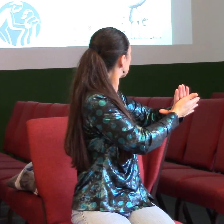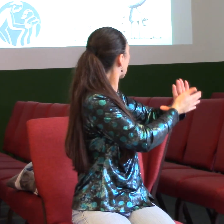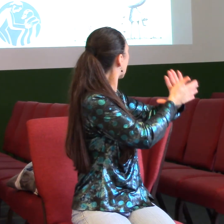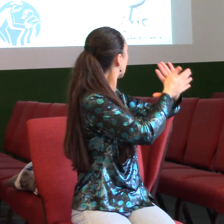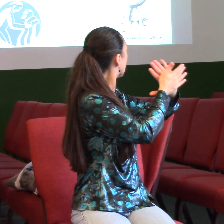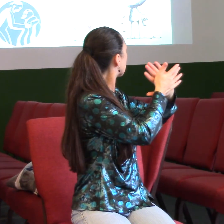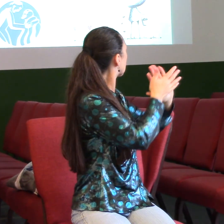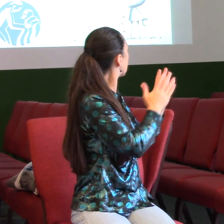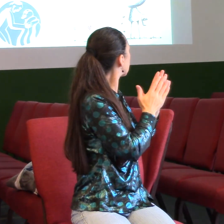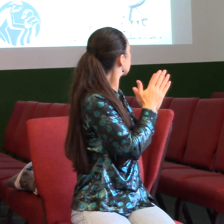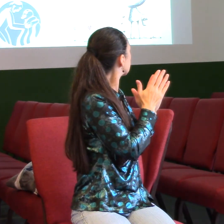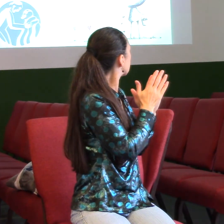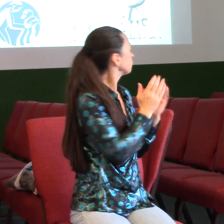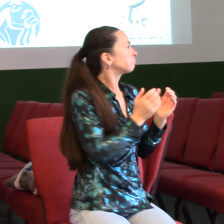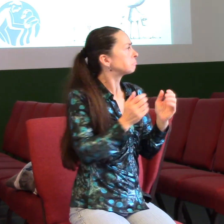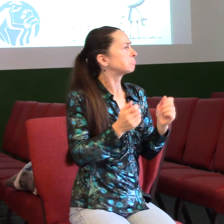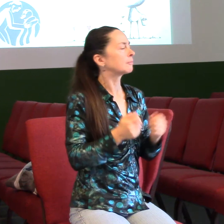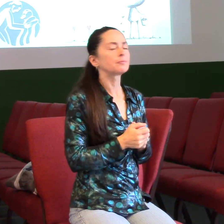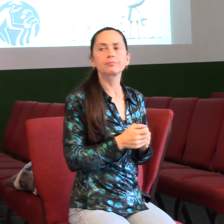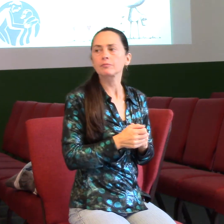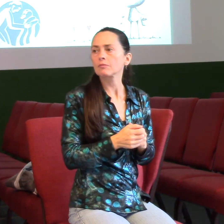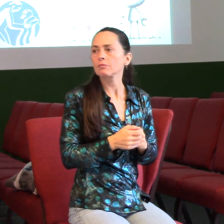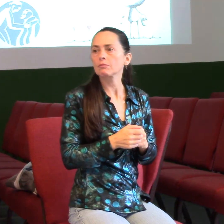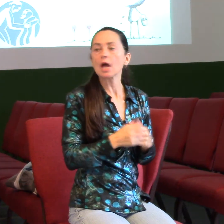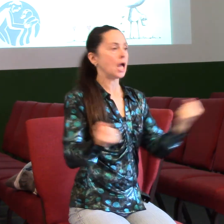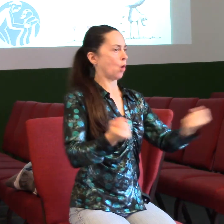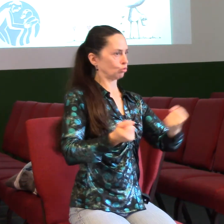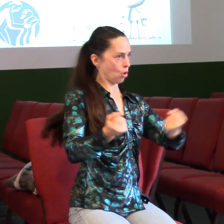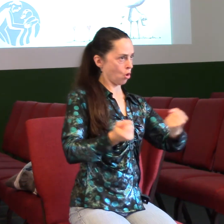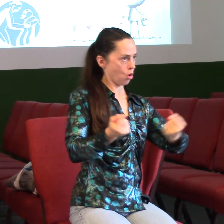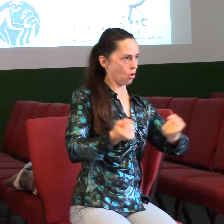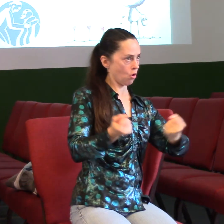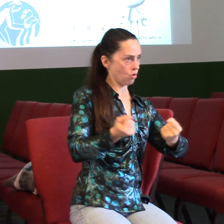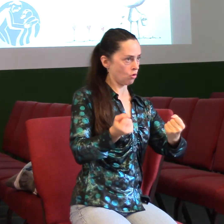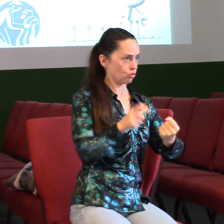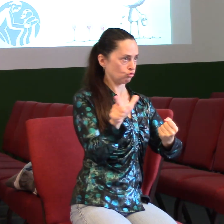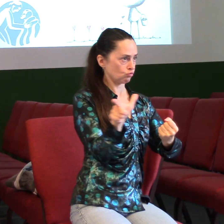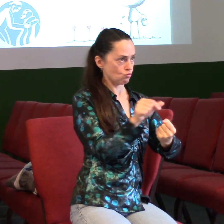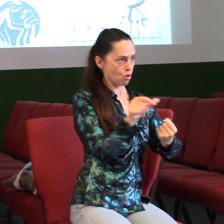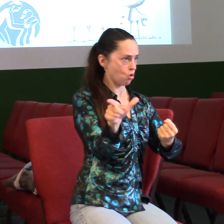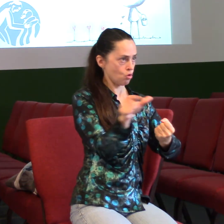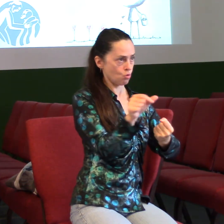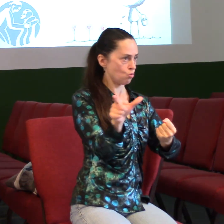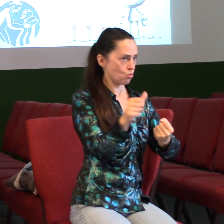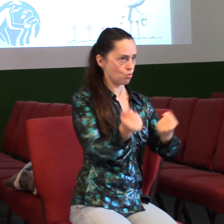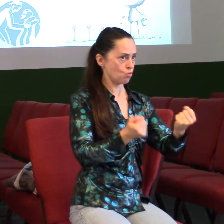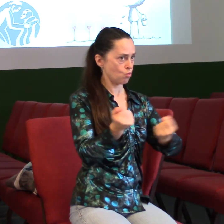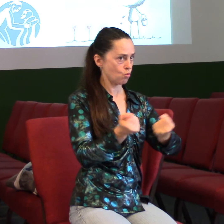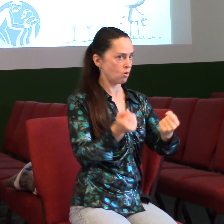A je to taková typická scéna, manželé to možná už nikdy zažili, že sedí v tom autě, jsou v jednom autě, na svdčka vedle sebe, ale myšlenkově jsou